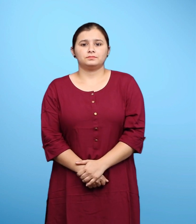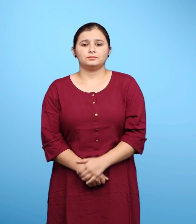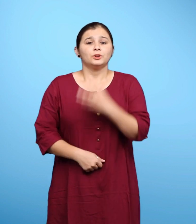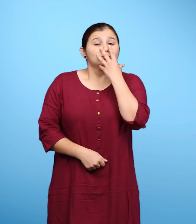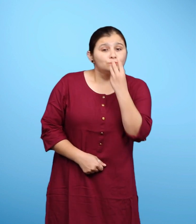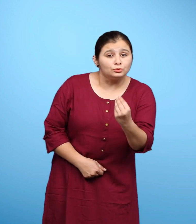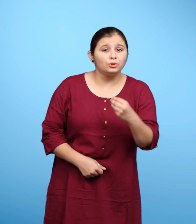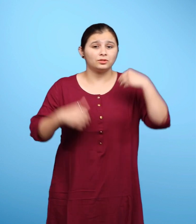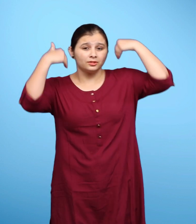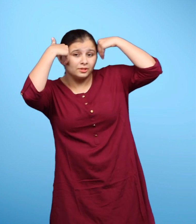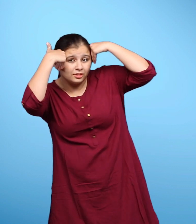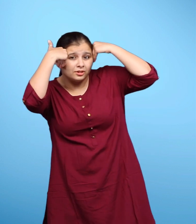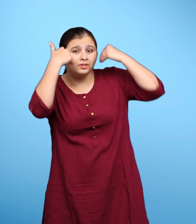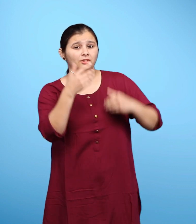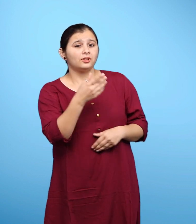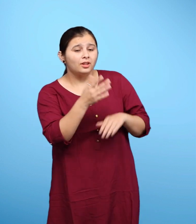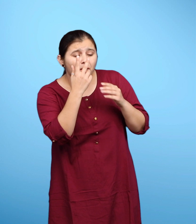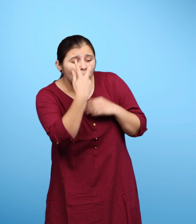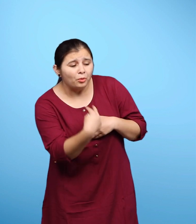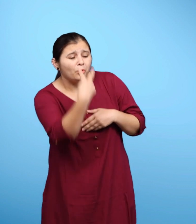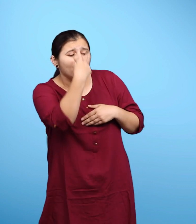सियार ने गधे के आशू पोछे